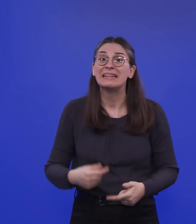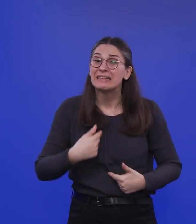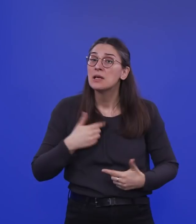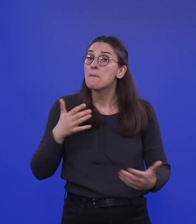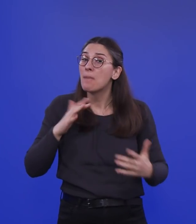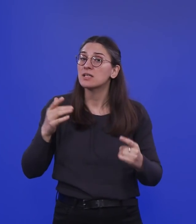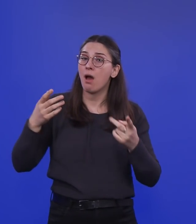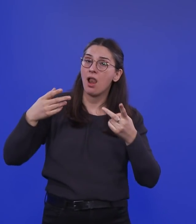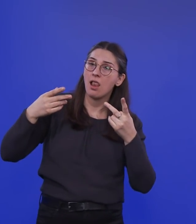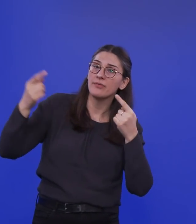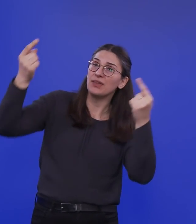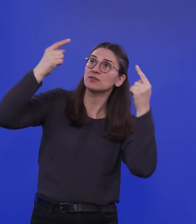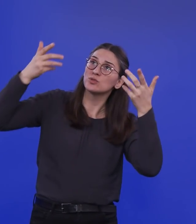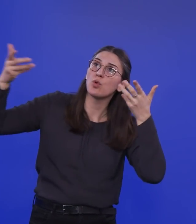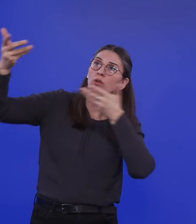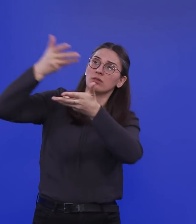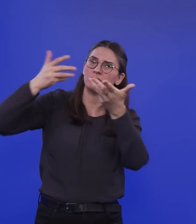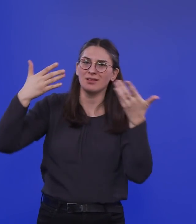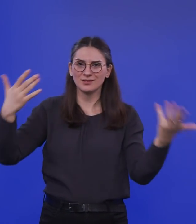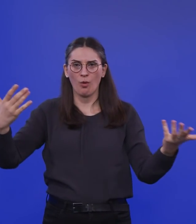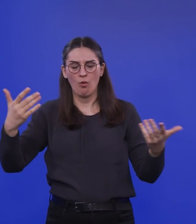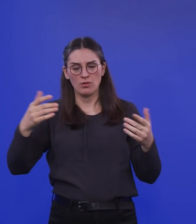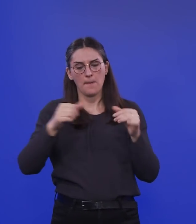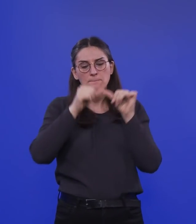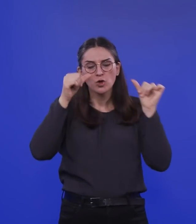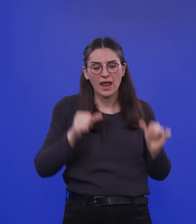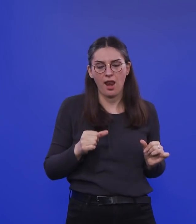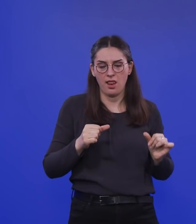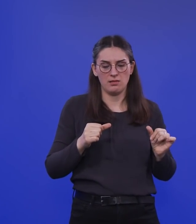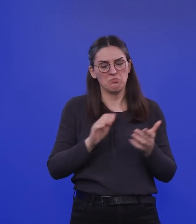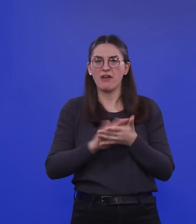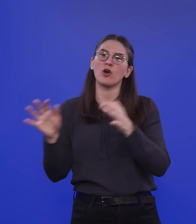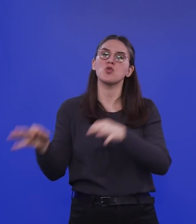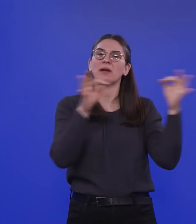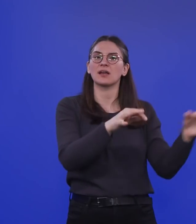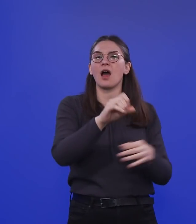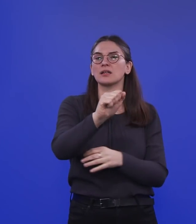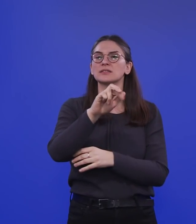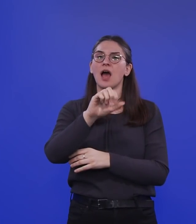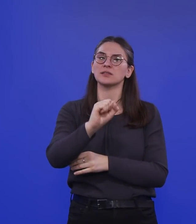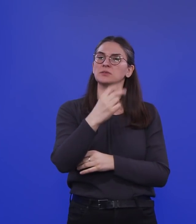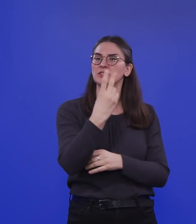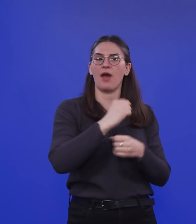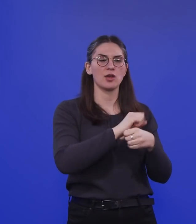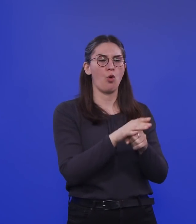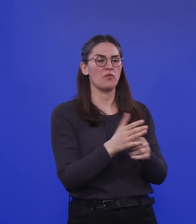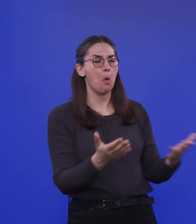Diskussion, dass dieses Denkmodell übertragen wird auf dieses SARS-2-Virus. Und ich finde das